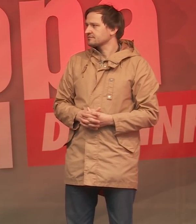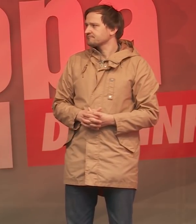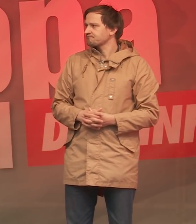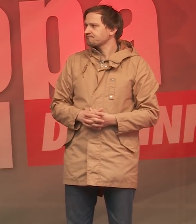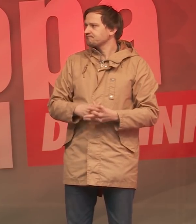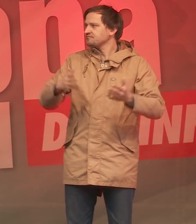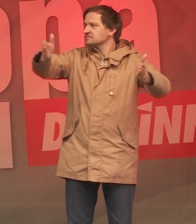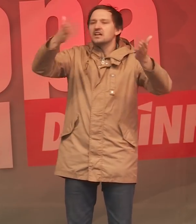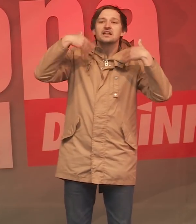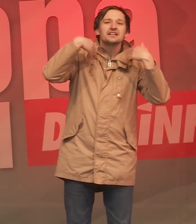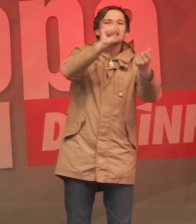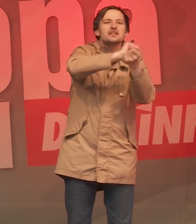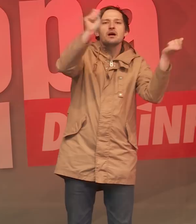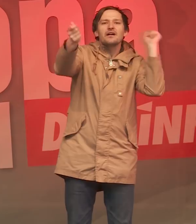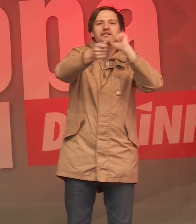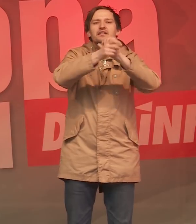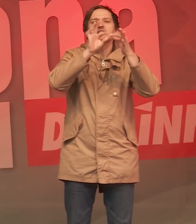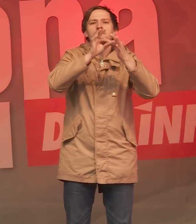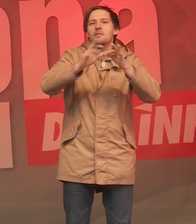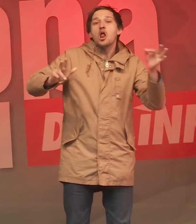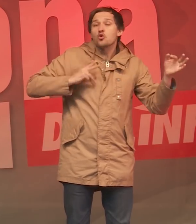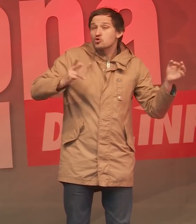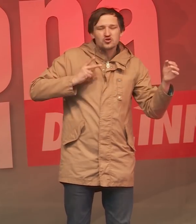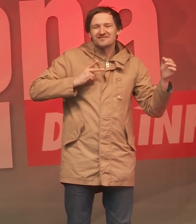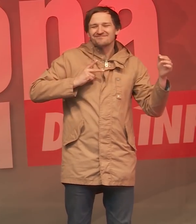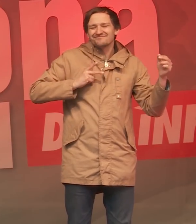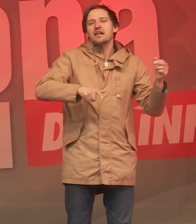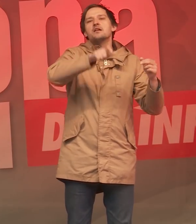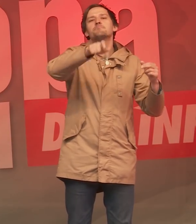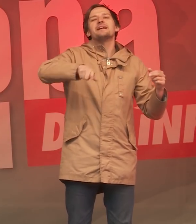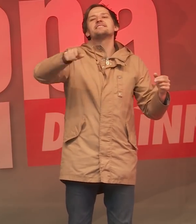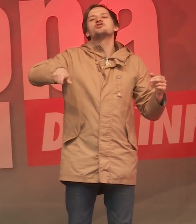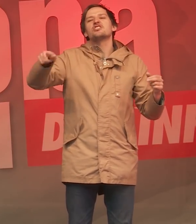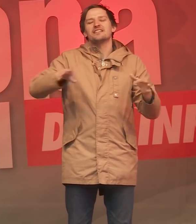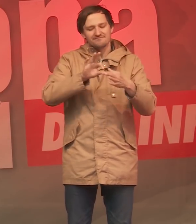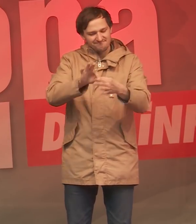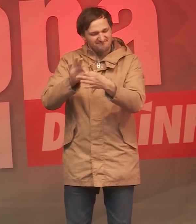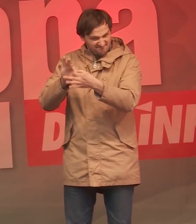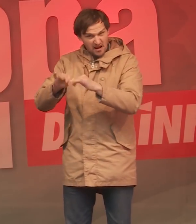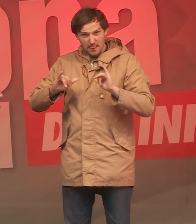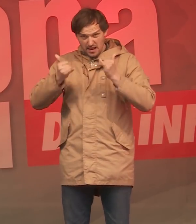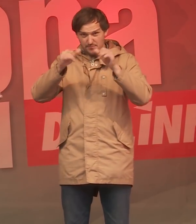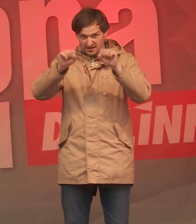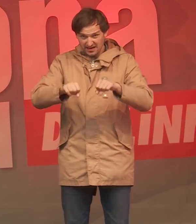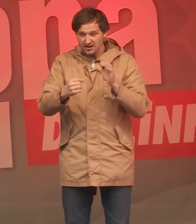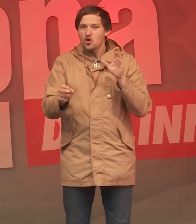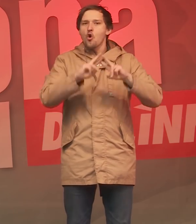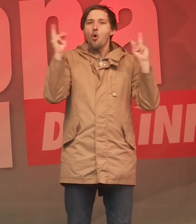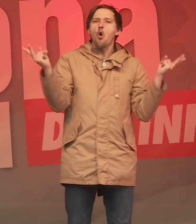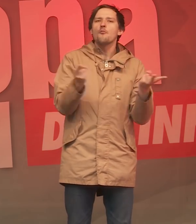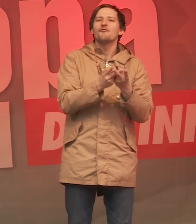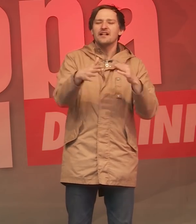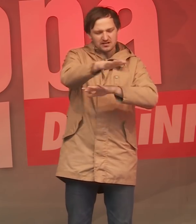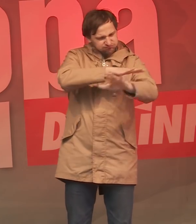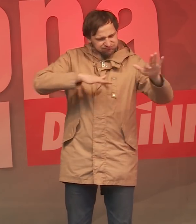Der Klimawandel ist keine Luxusfrage. Es geht um die Menschheitsfrage hier. Es geht darum, wie mit unserer Umwelt umgegangen